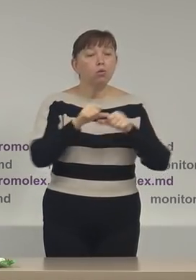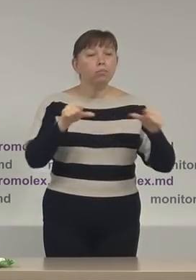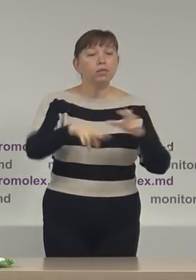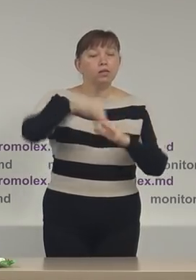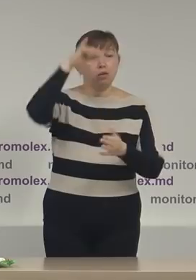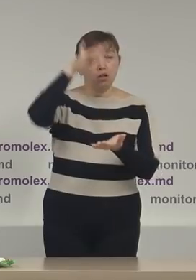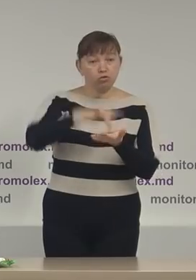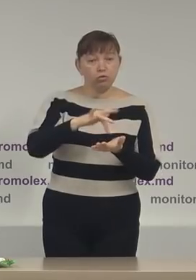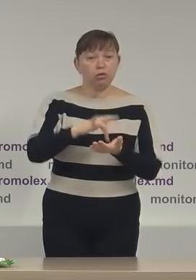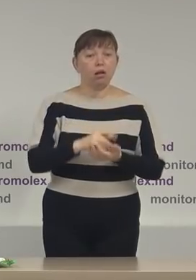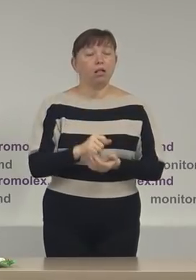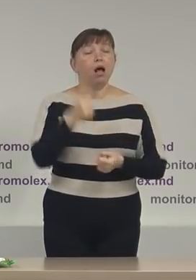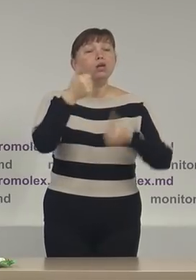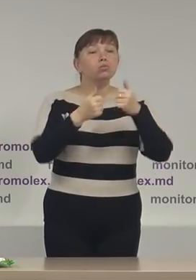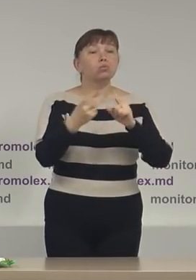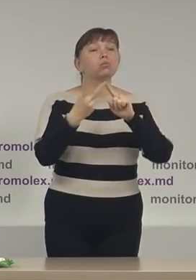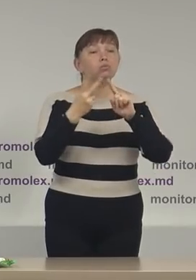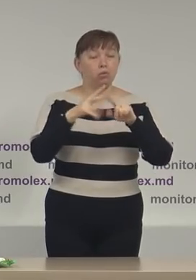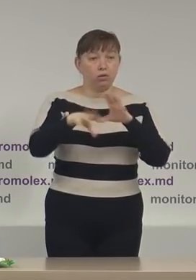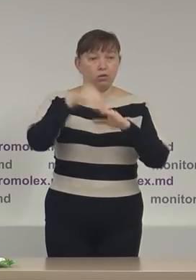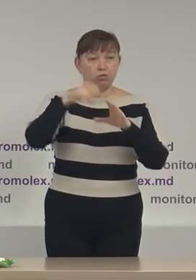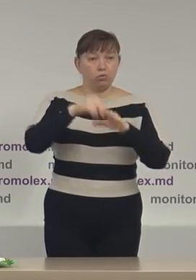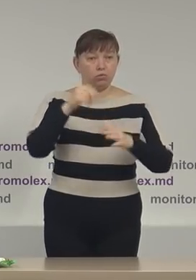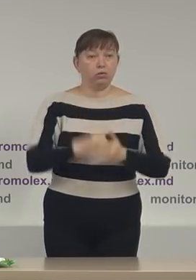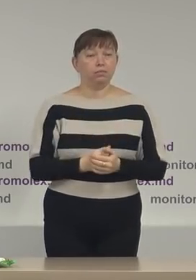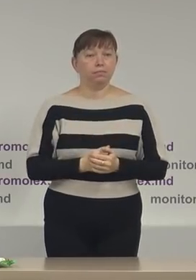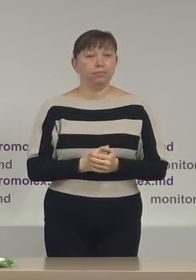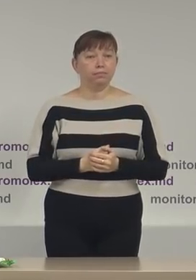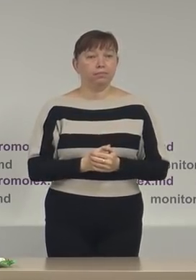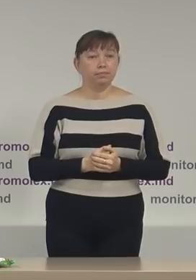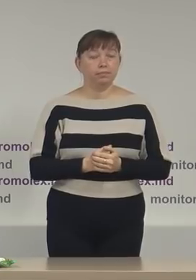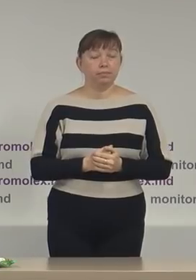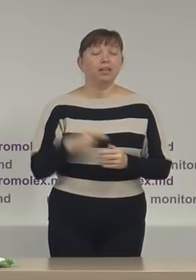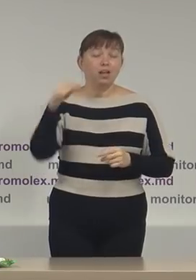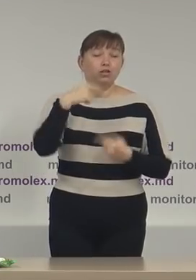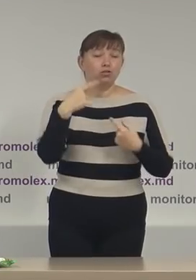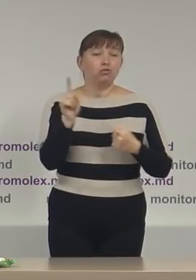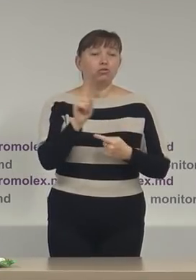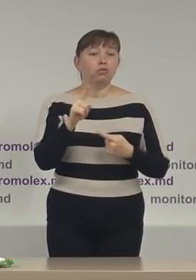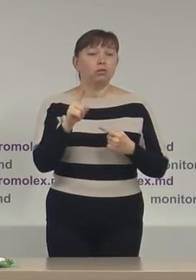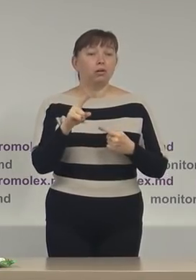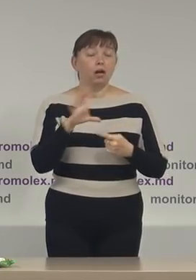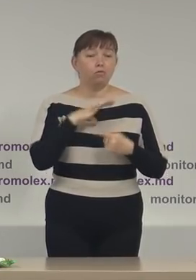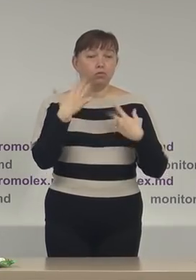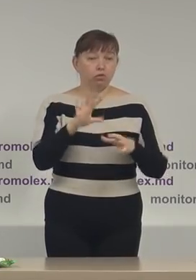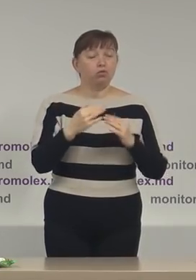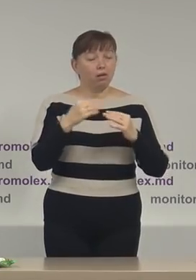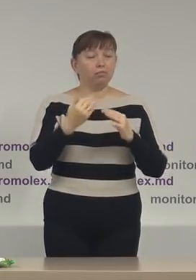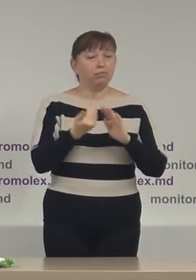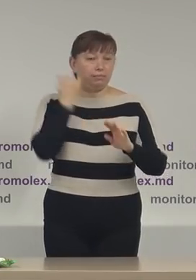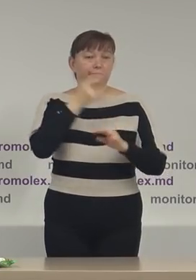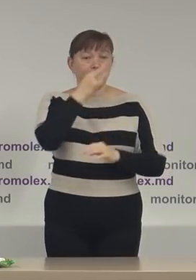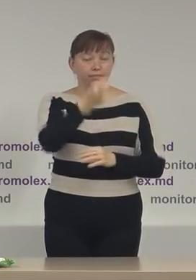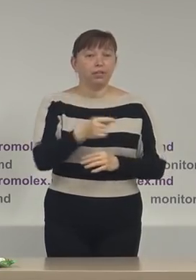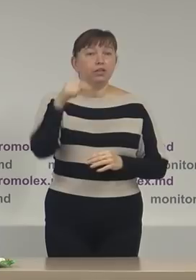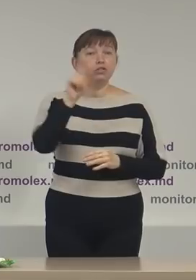Electorală Centrală a turului 2D-scrutin, adică aceeași referirile pe care am făcut mențiune mai sus. În